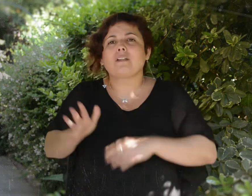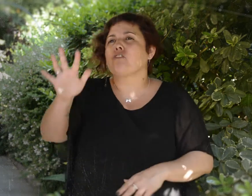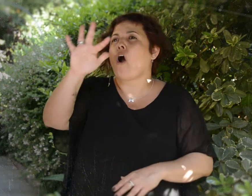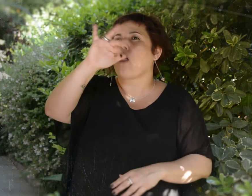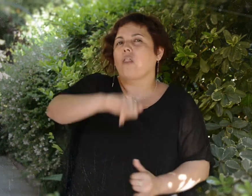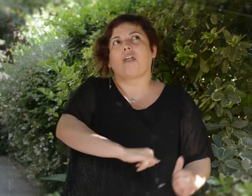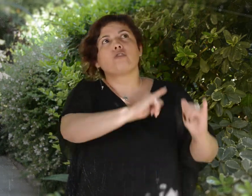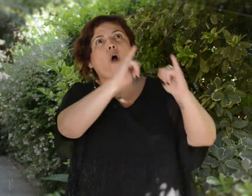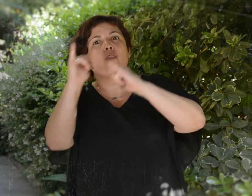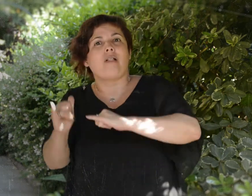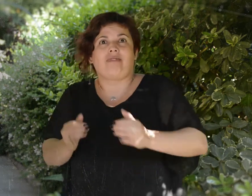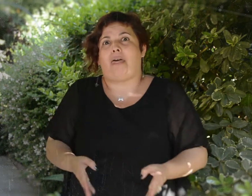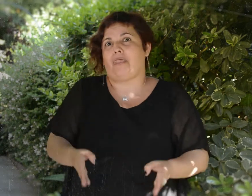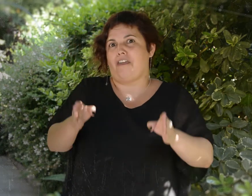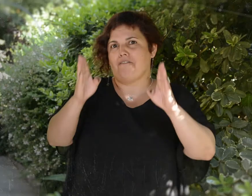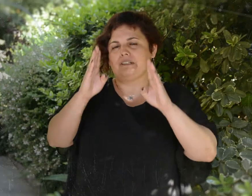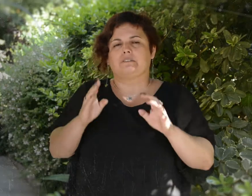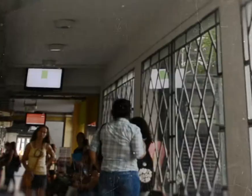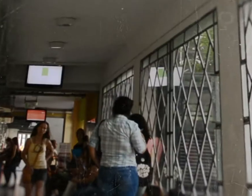compartiendo diariamente la jornada y el edificio.